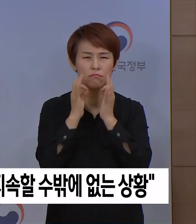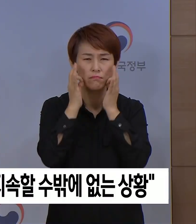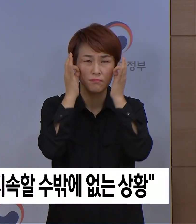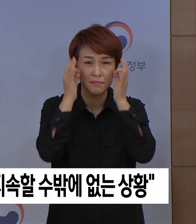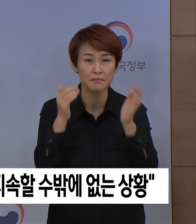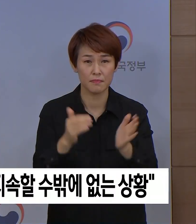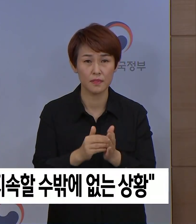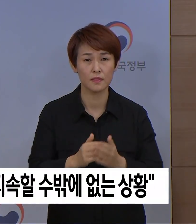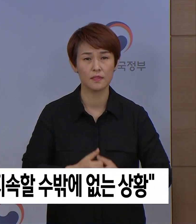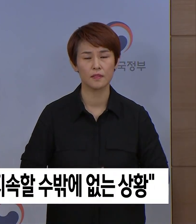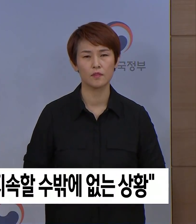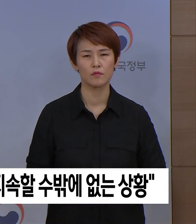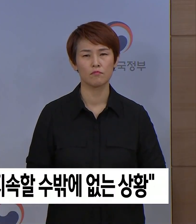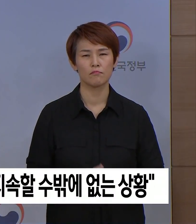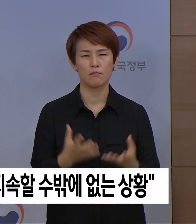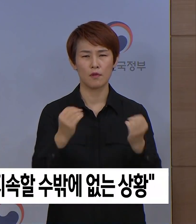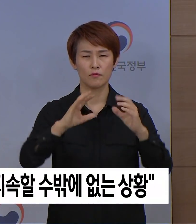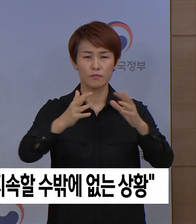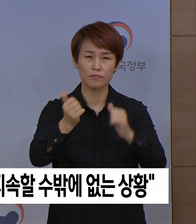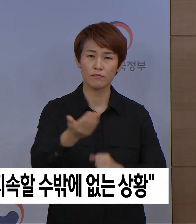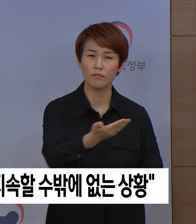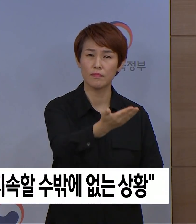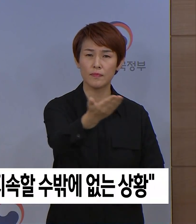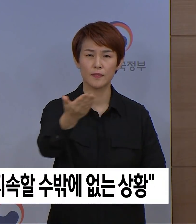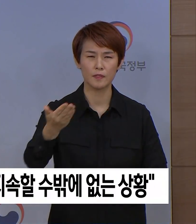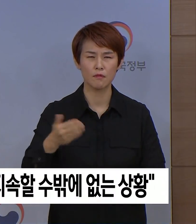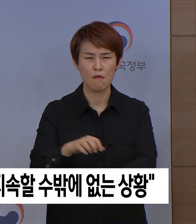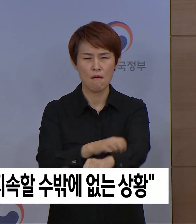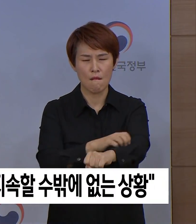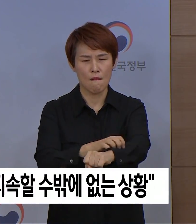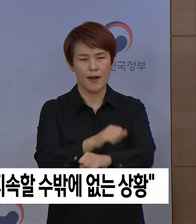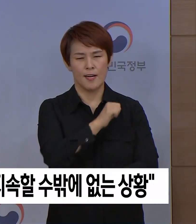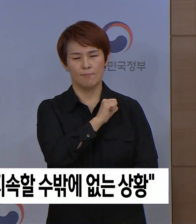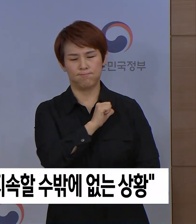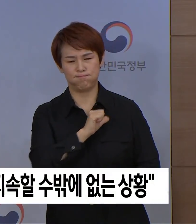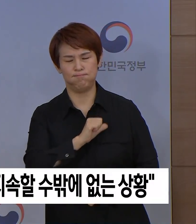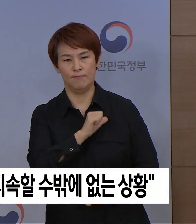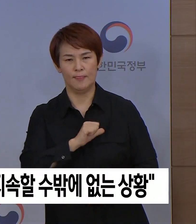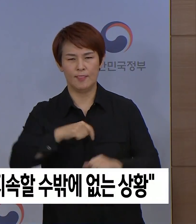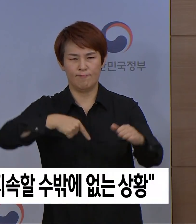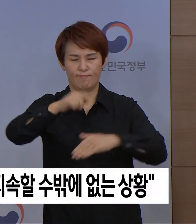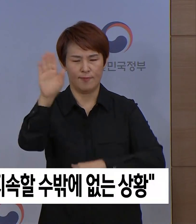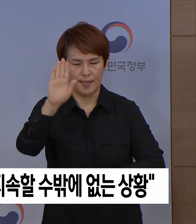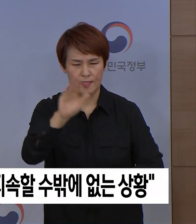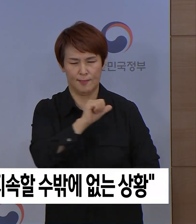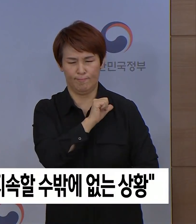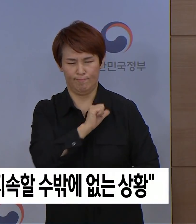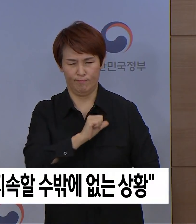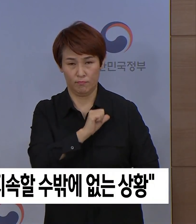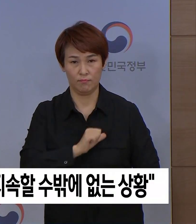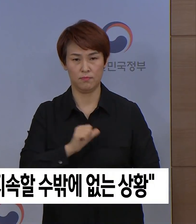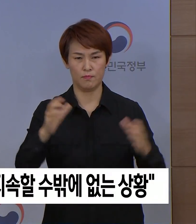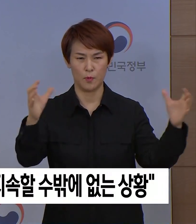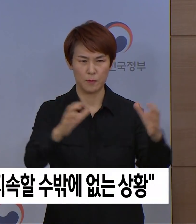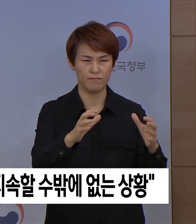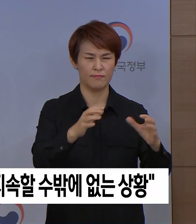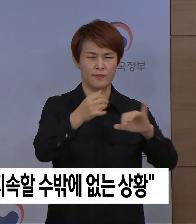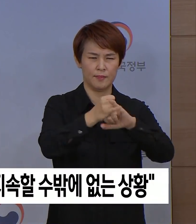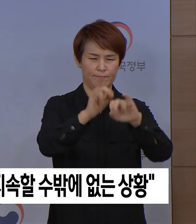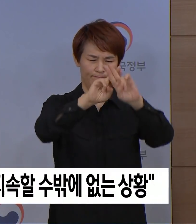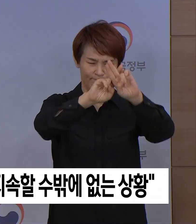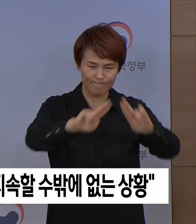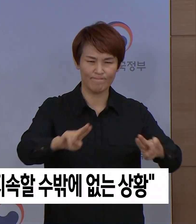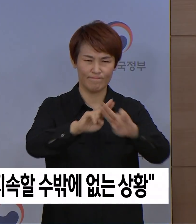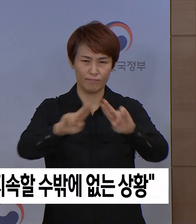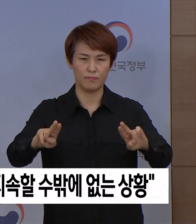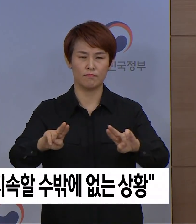많은 국민들께서 불편함을 참고 외출을 자제하시고 모임이나 약속을 취소하는 등